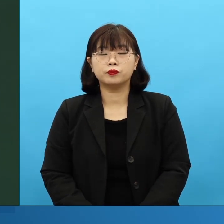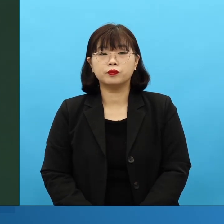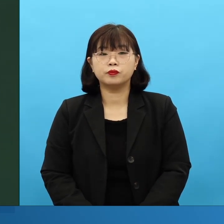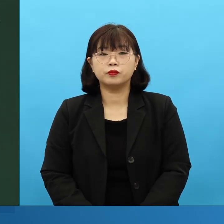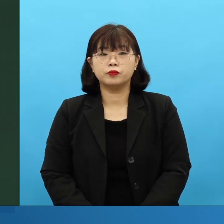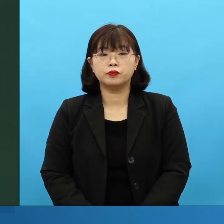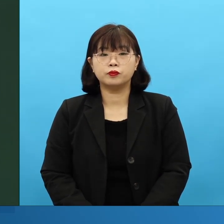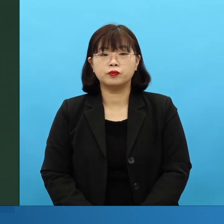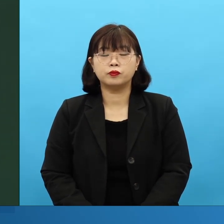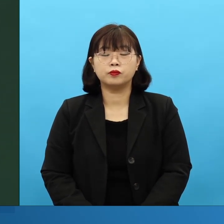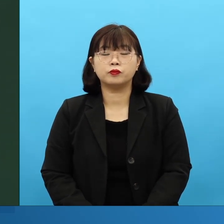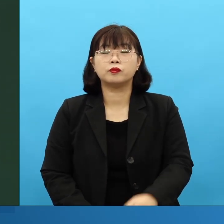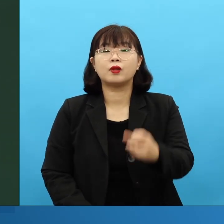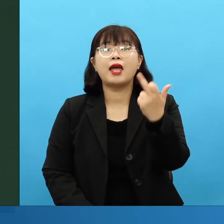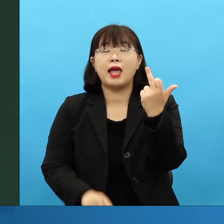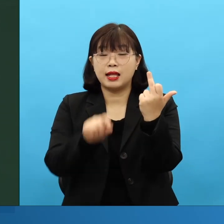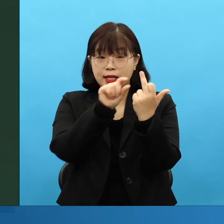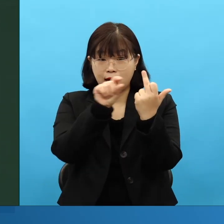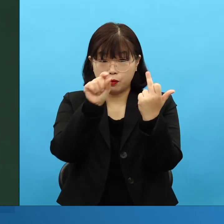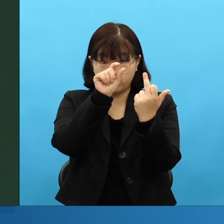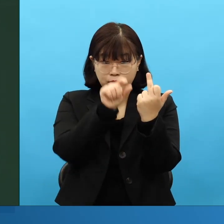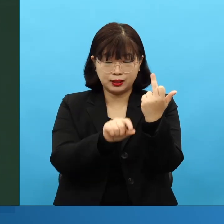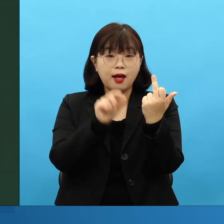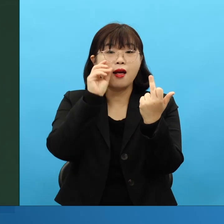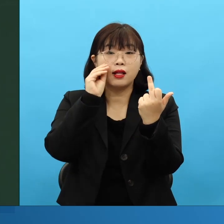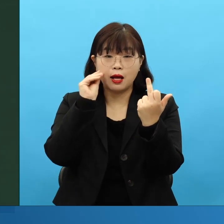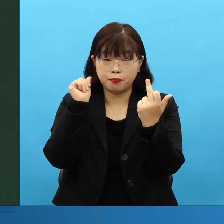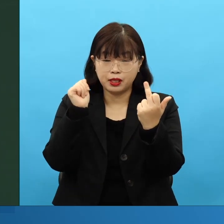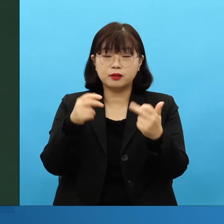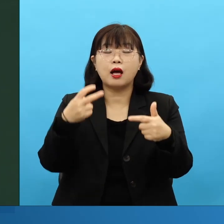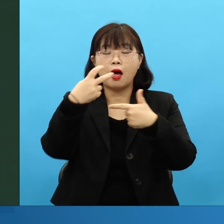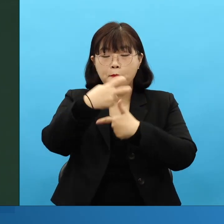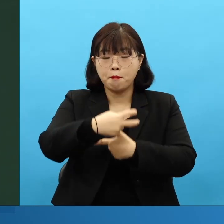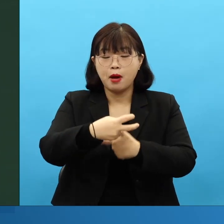갈보리산, 감남산, 마가, 나락방이 모든 것에 결론을 낸 거거든요.